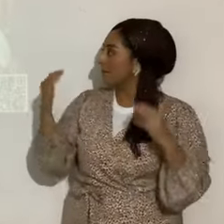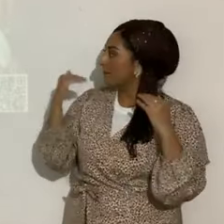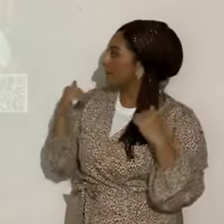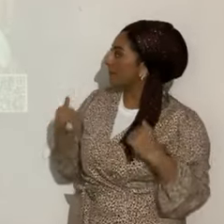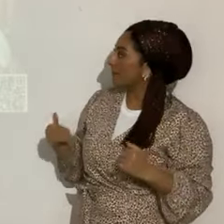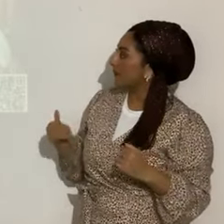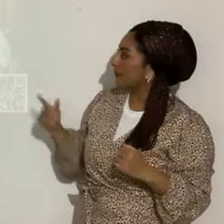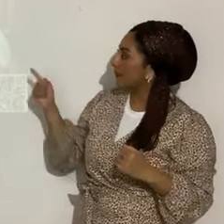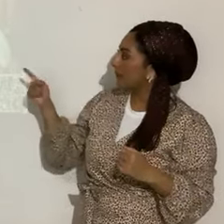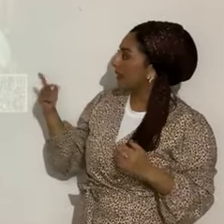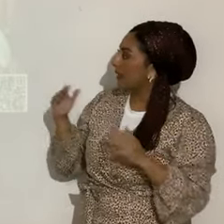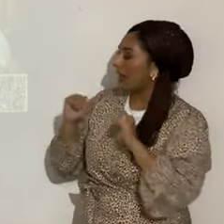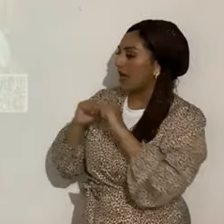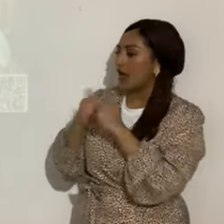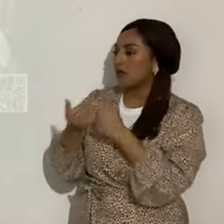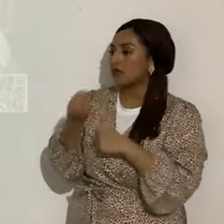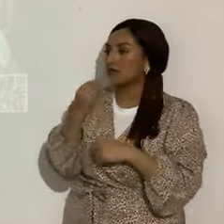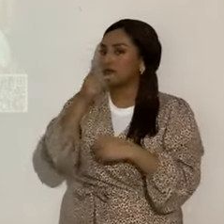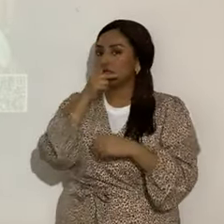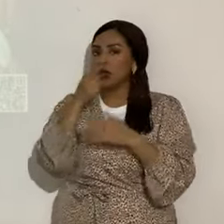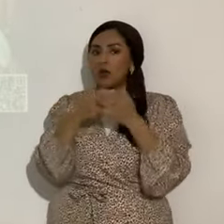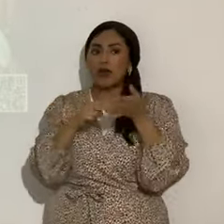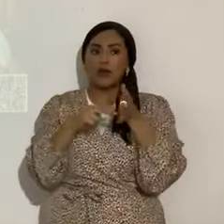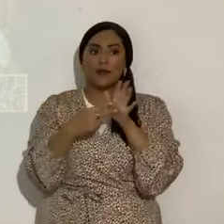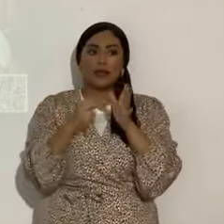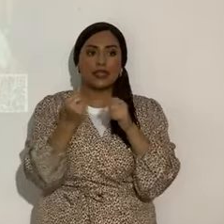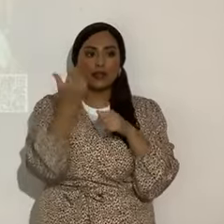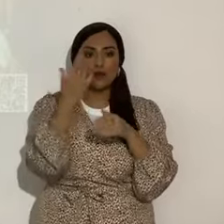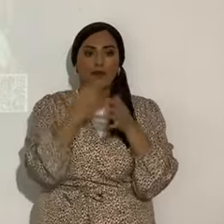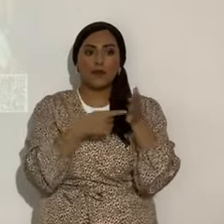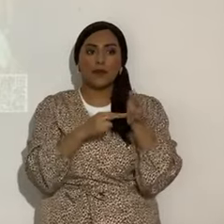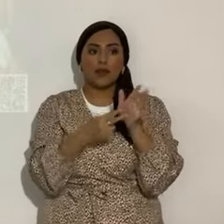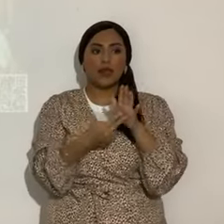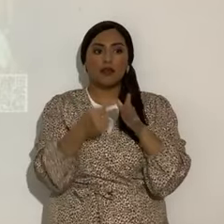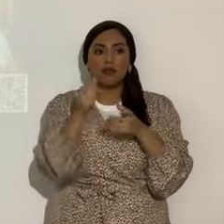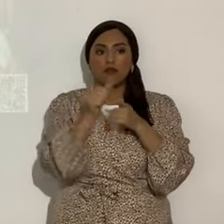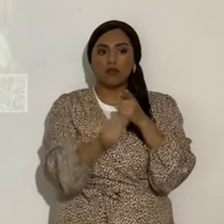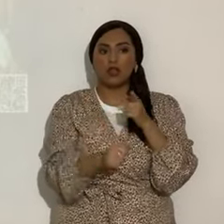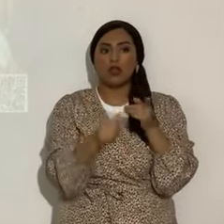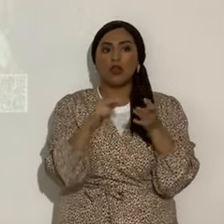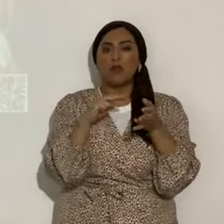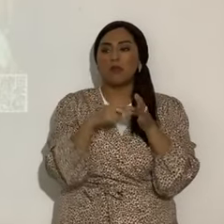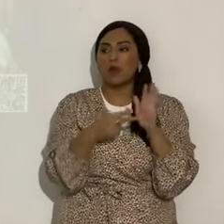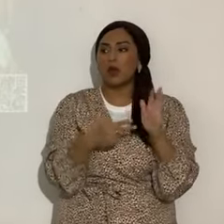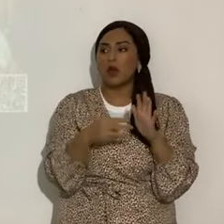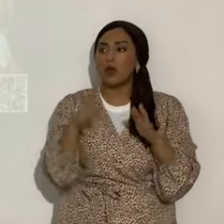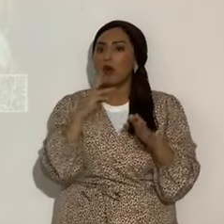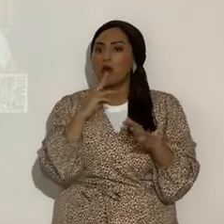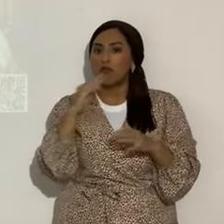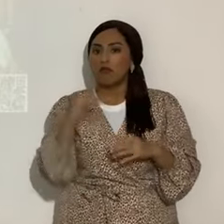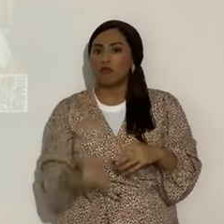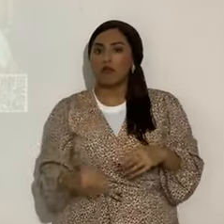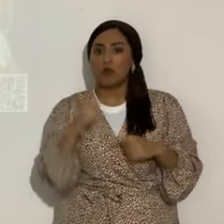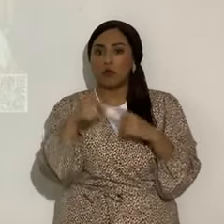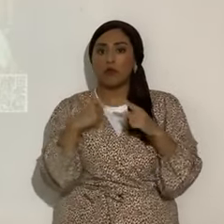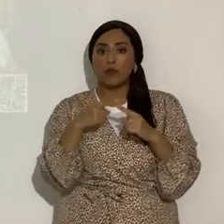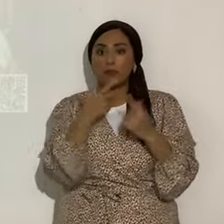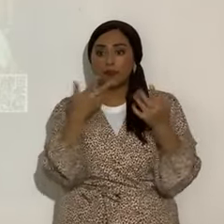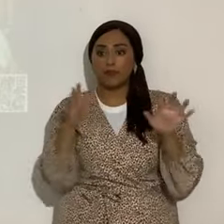posterior está como comer kosher, que es el Shabbat, que es la Brit Milá, que es el Tevilá. Una vez que tú hayas creído ya que